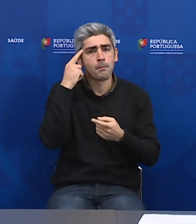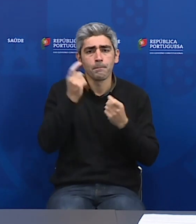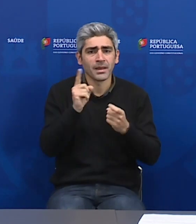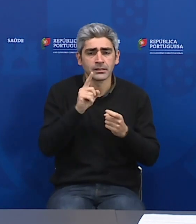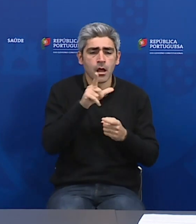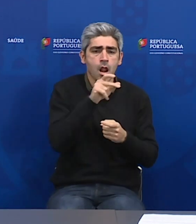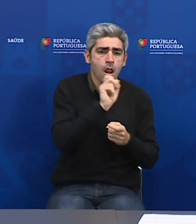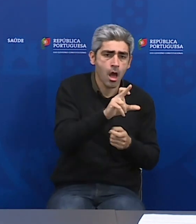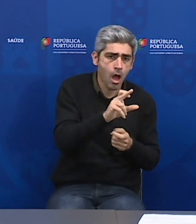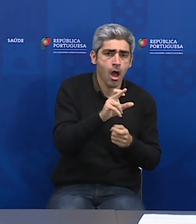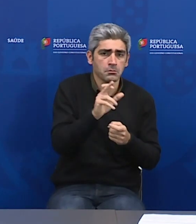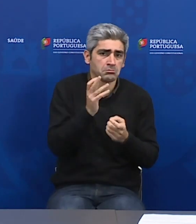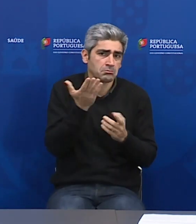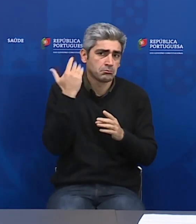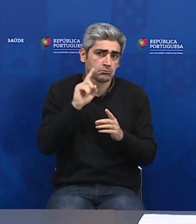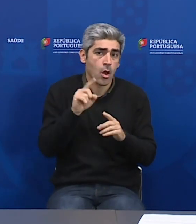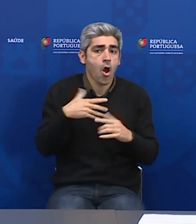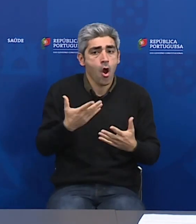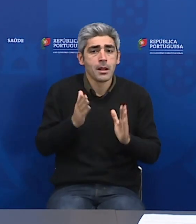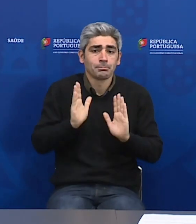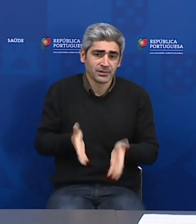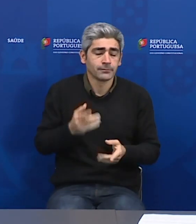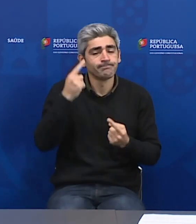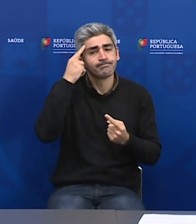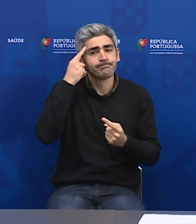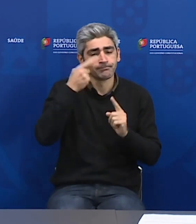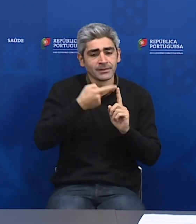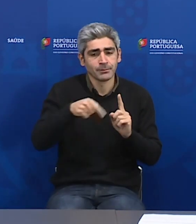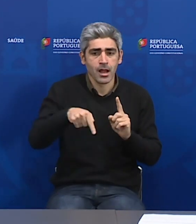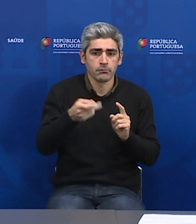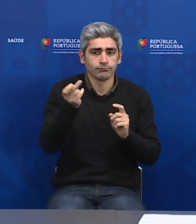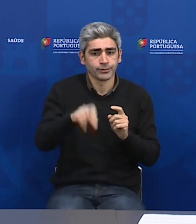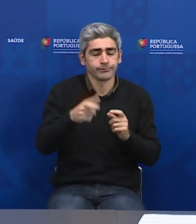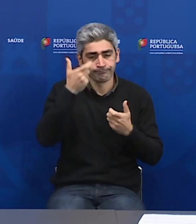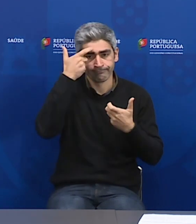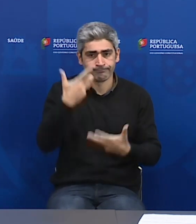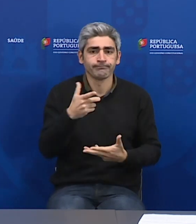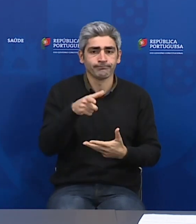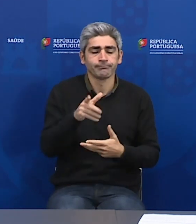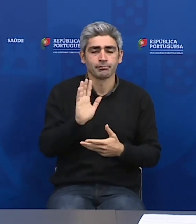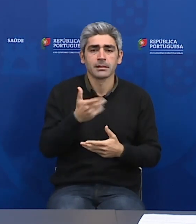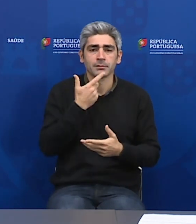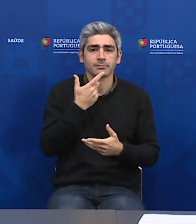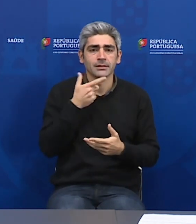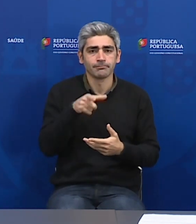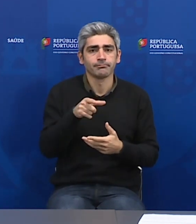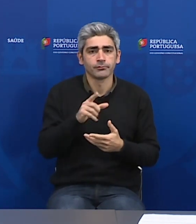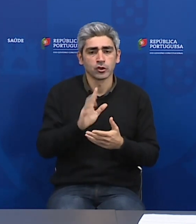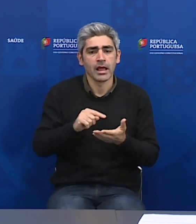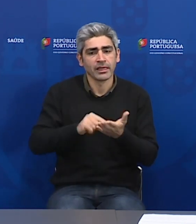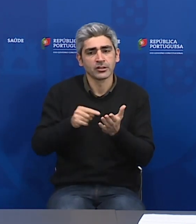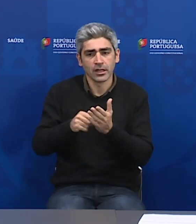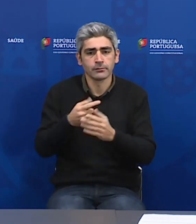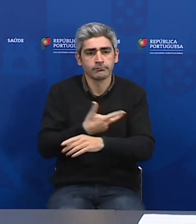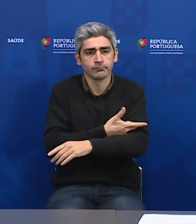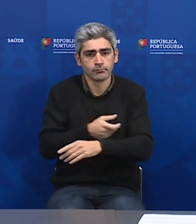das residências, como muito bem disse, e se calhar a partir desta semana coloca-se essa questão de também testarmos pessoas que estão em